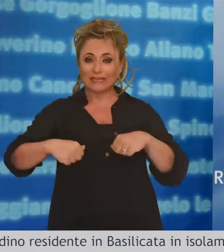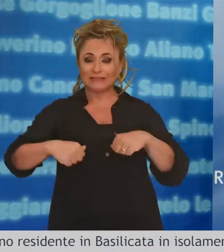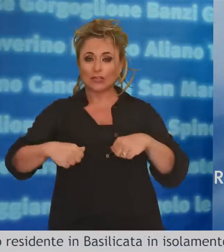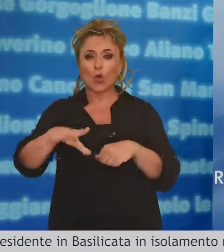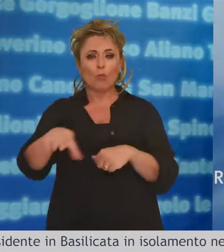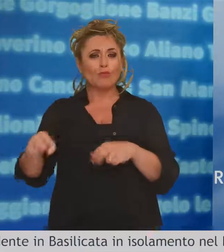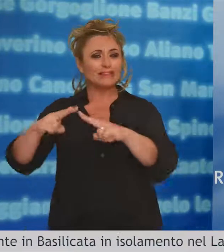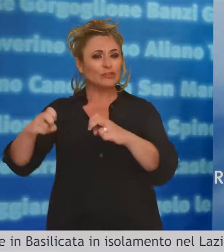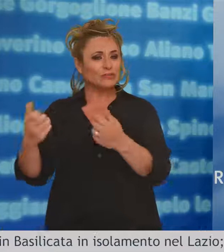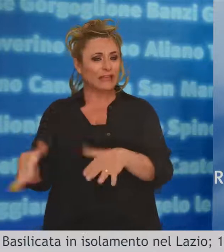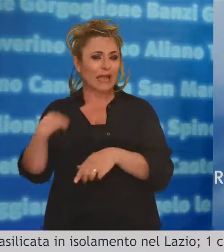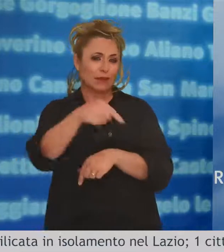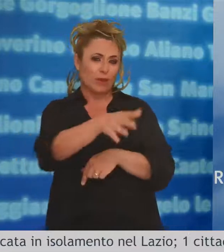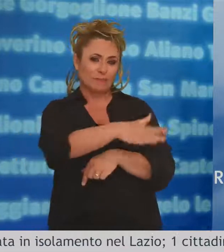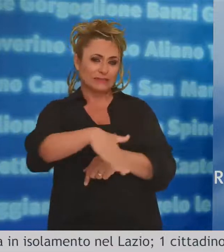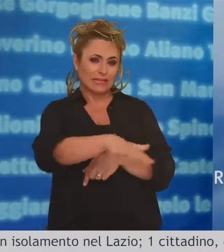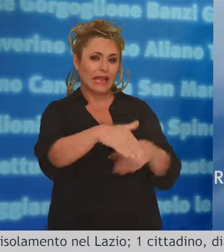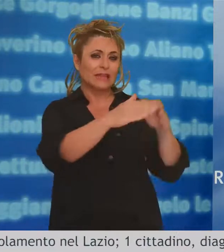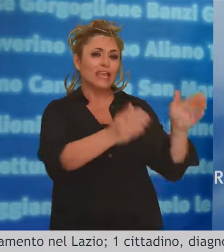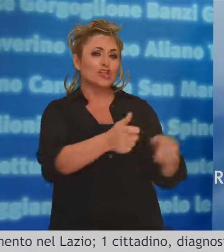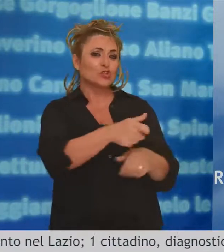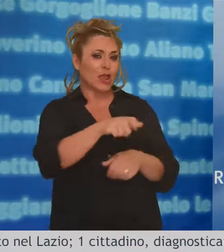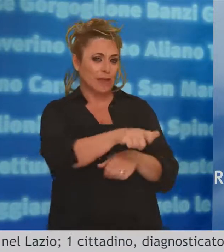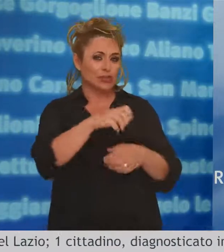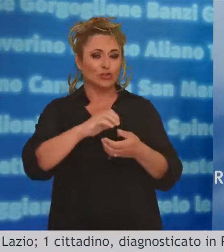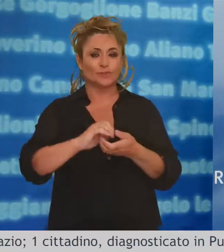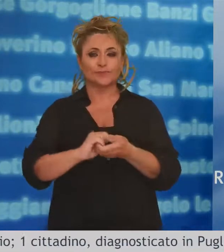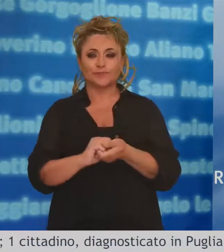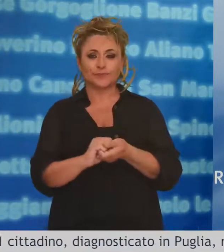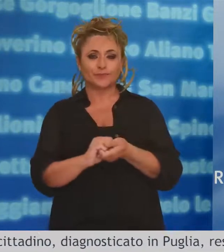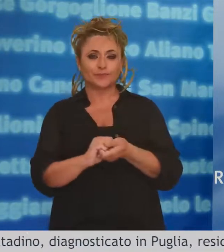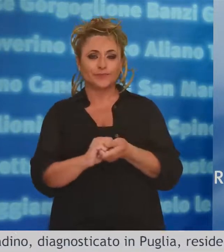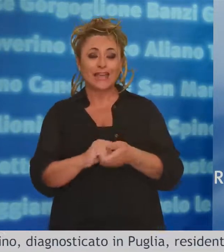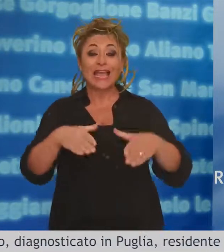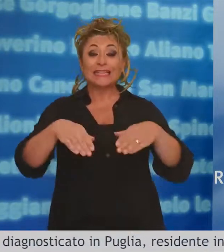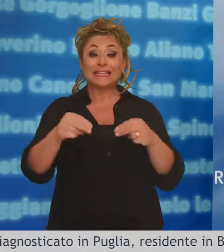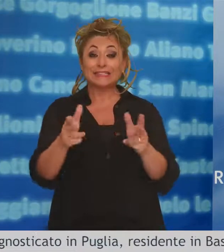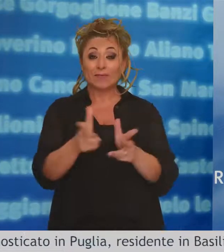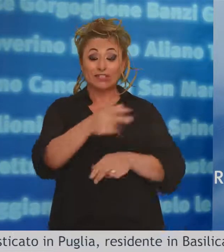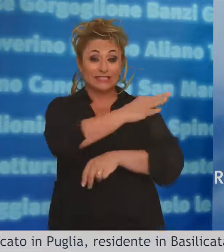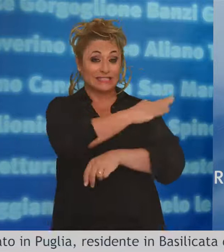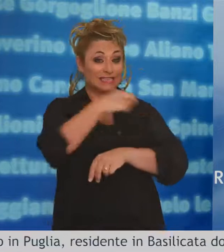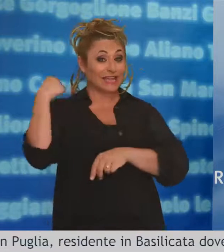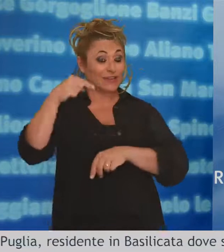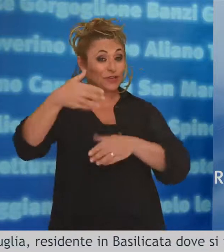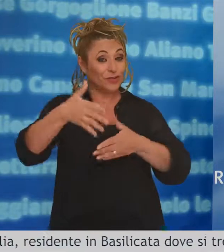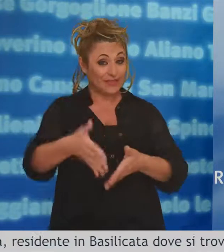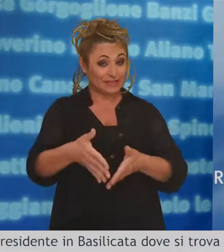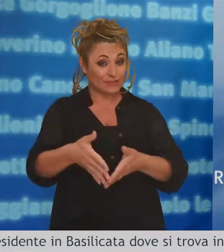residente in Basilicata dove si trova in isolamento. Dall'inizio dell'emergenza sanitaria sono stati